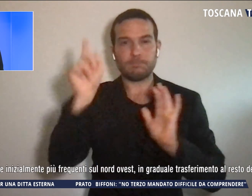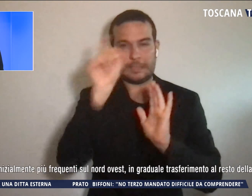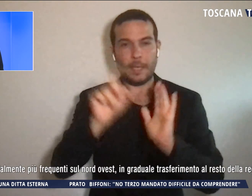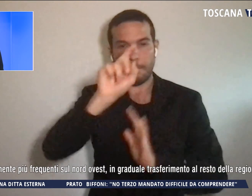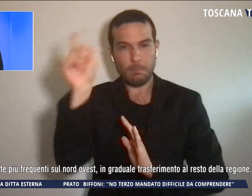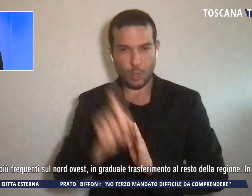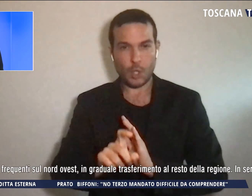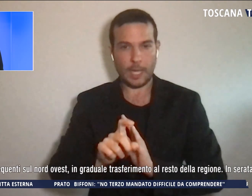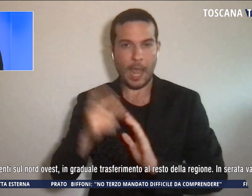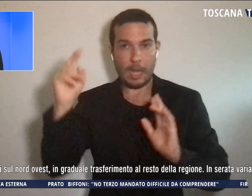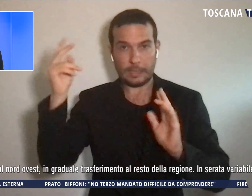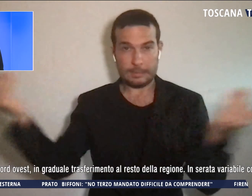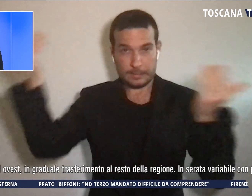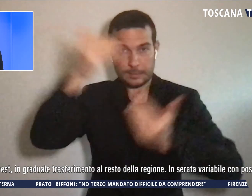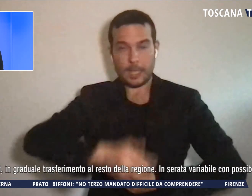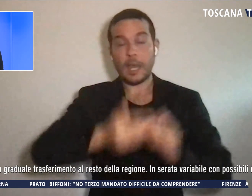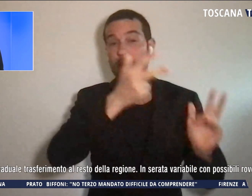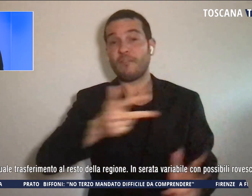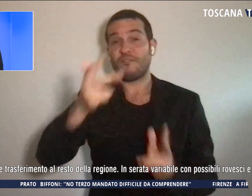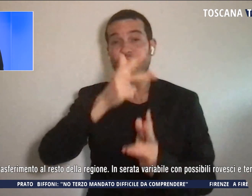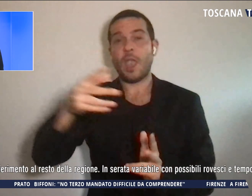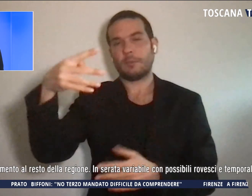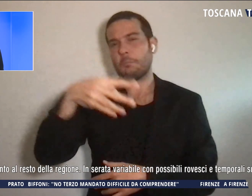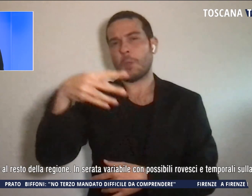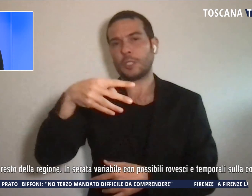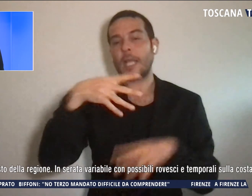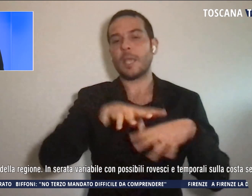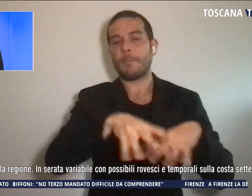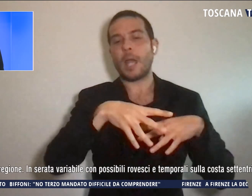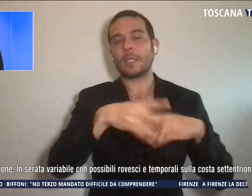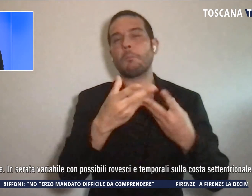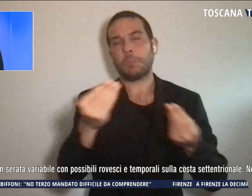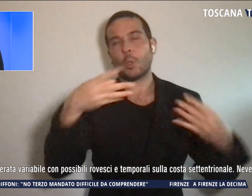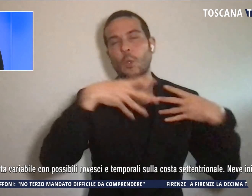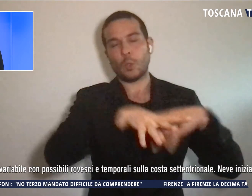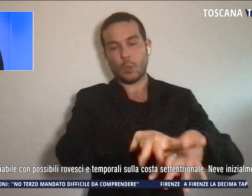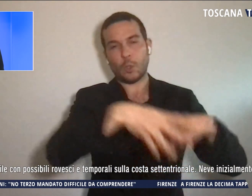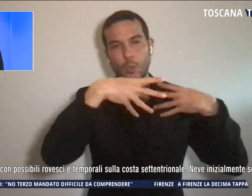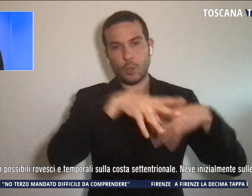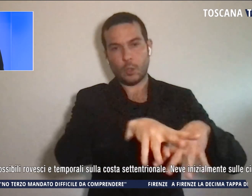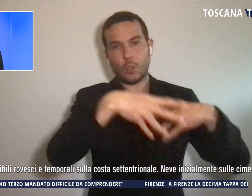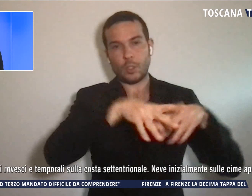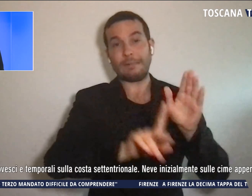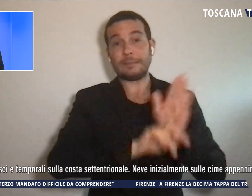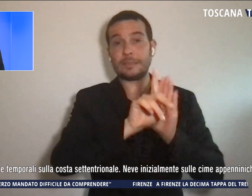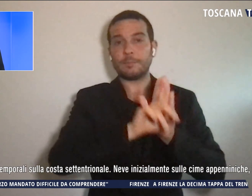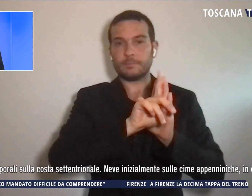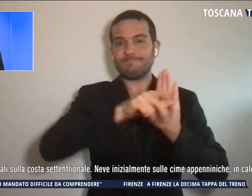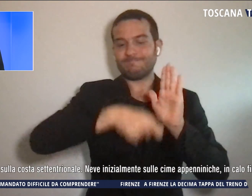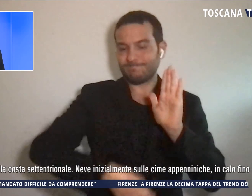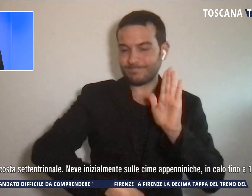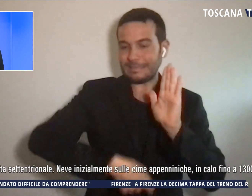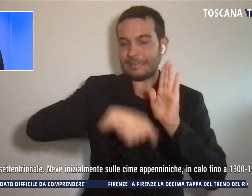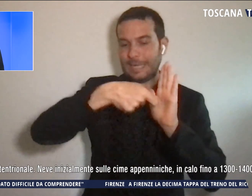serata, i venti sono moderati, i mari sono molto mossi e le temperature sono le minime in ulteriore rialzo, in calo